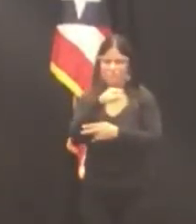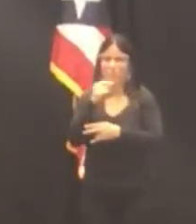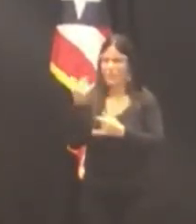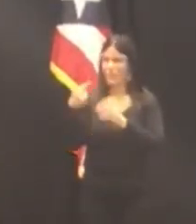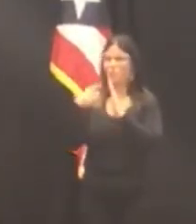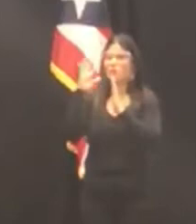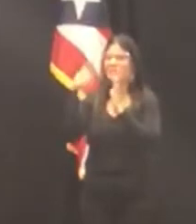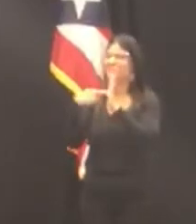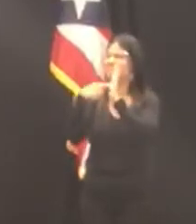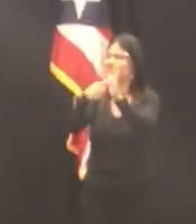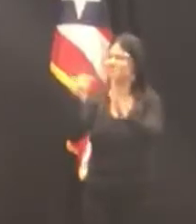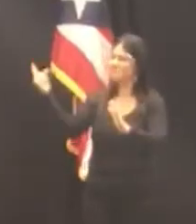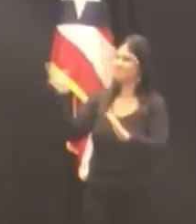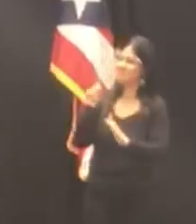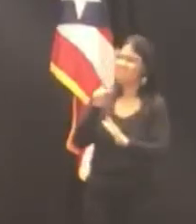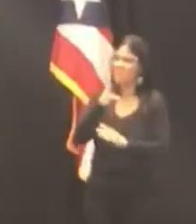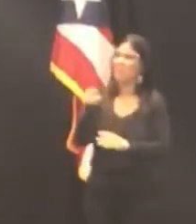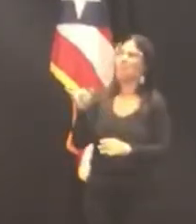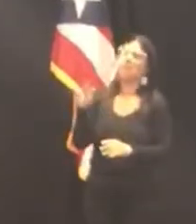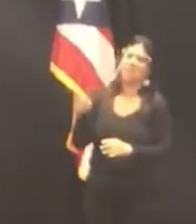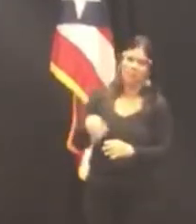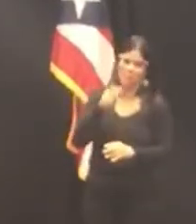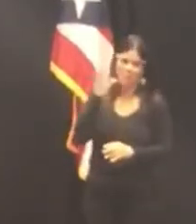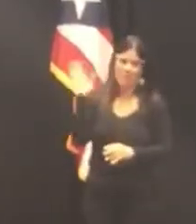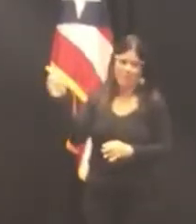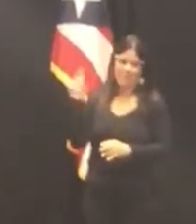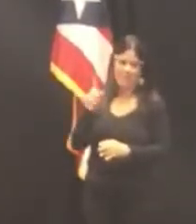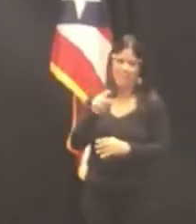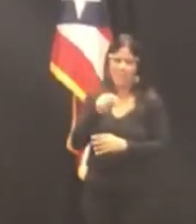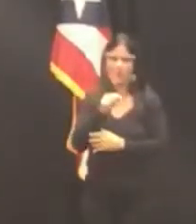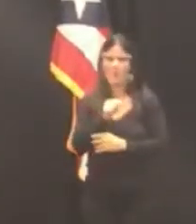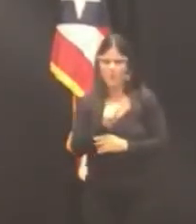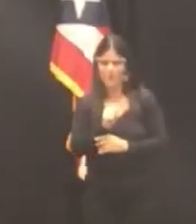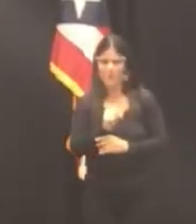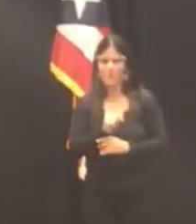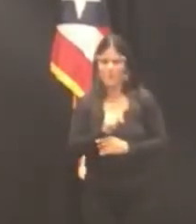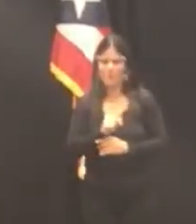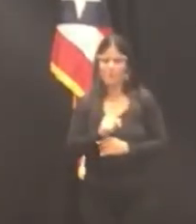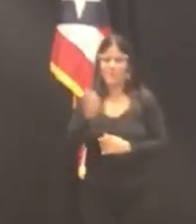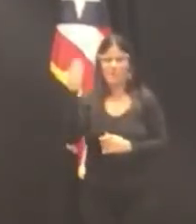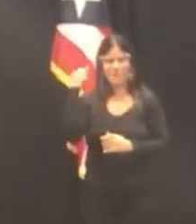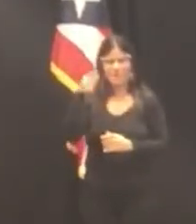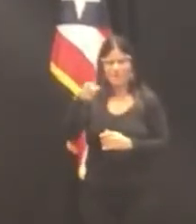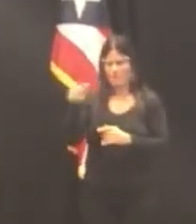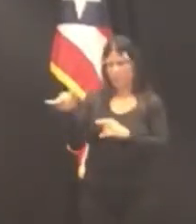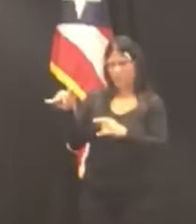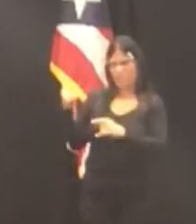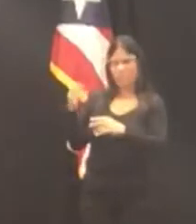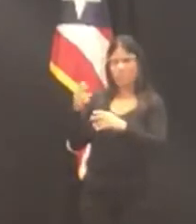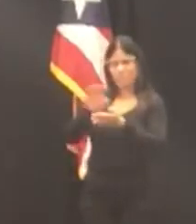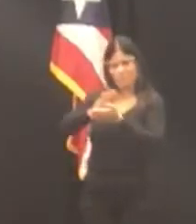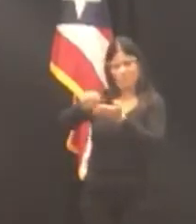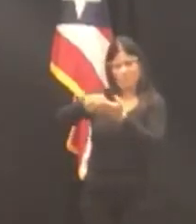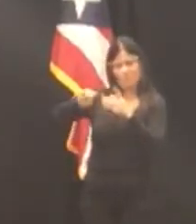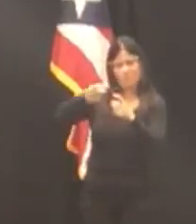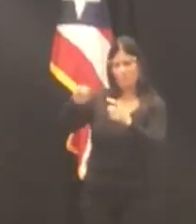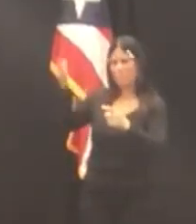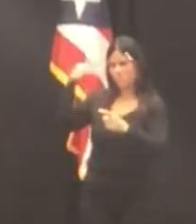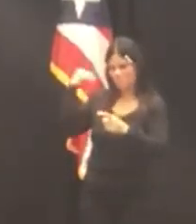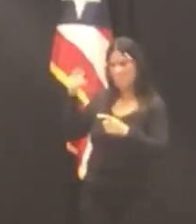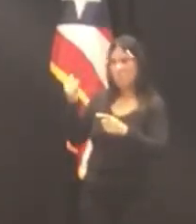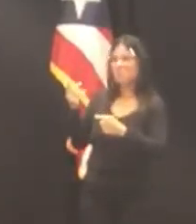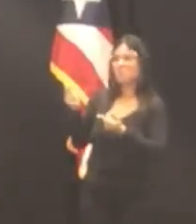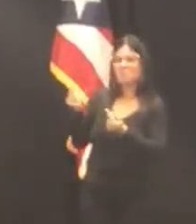Apelaciones habiendo sido confirmada en esa posición por el Senado de Puerto Rico el 12 de diciembre del